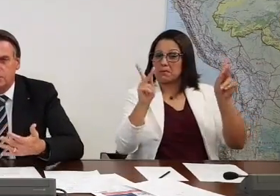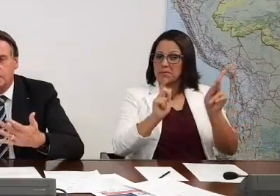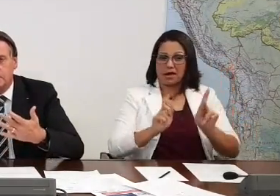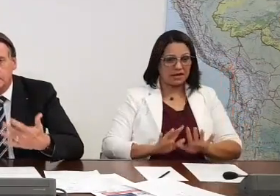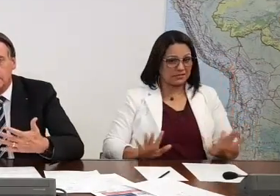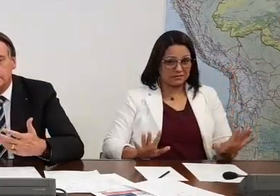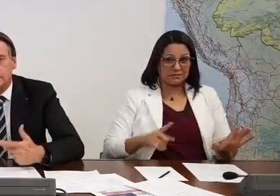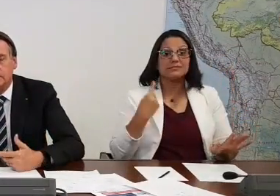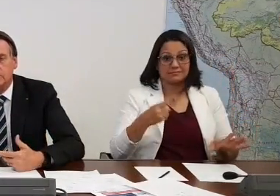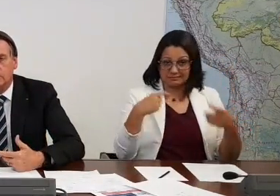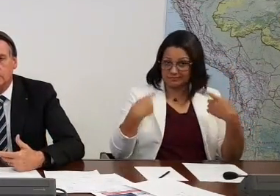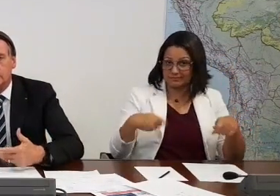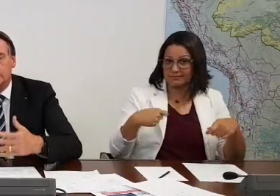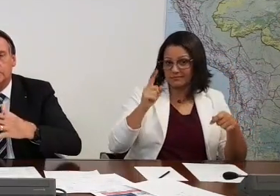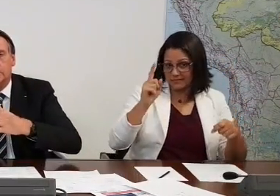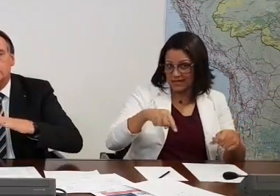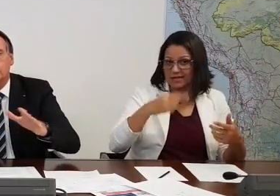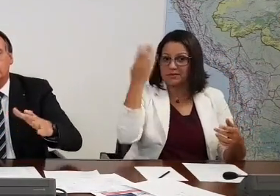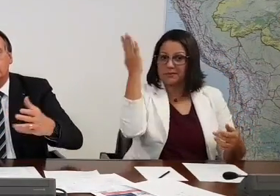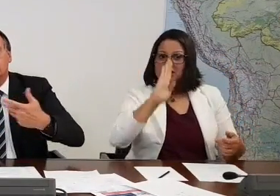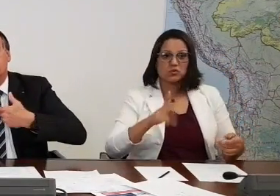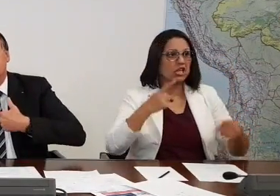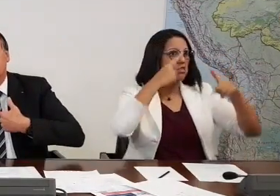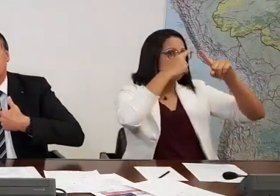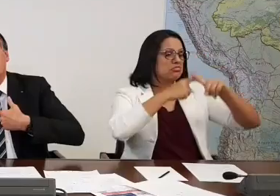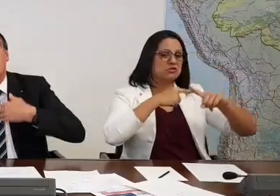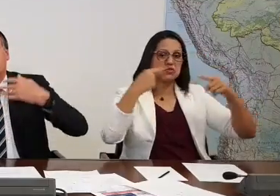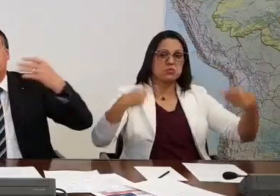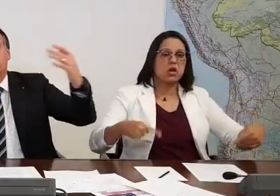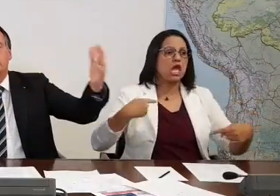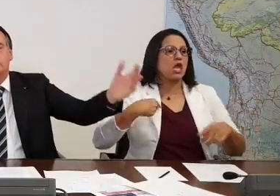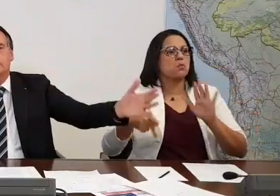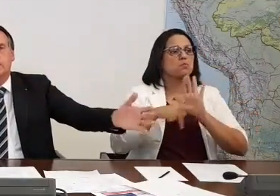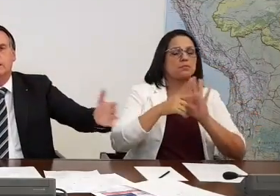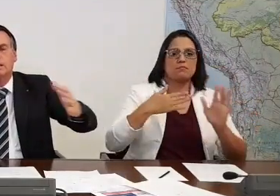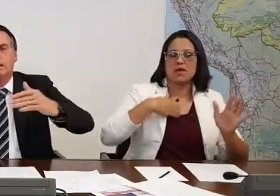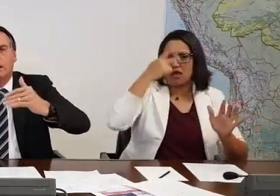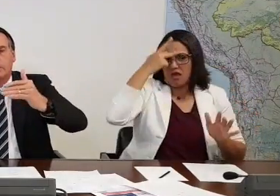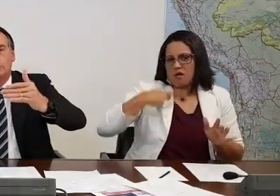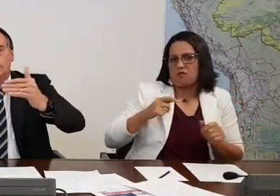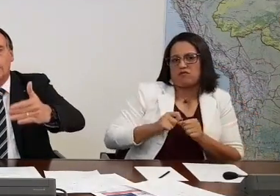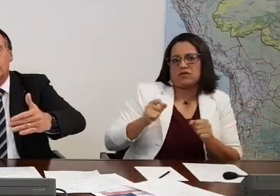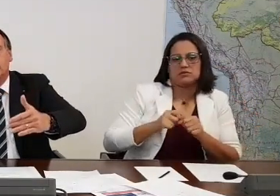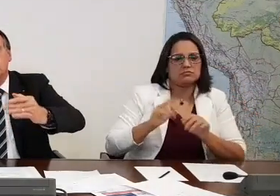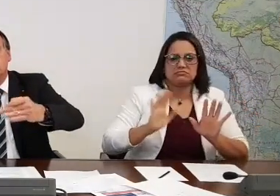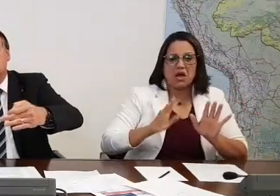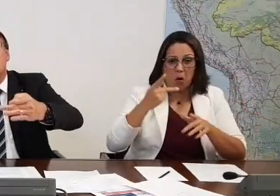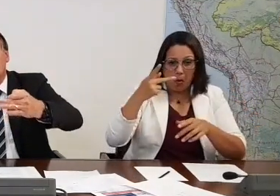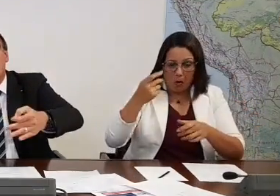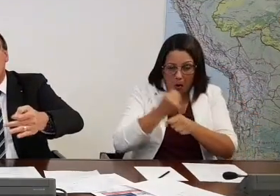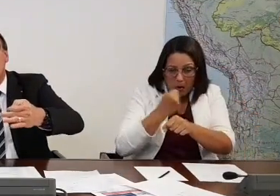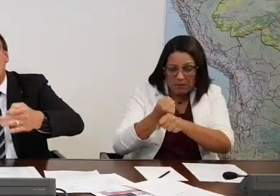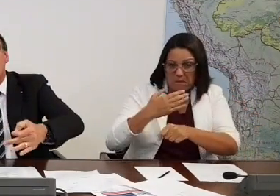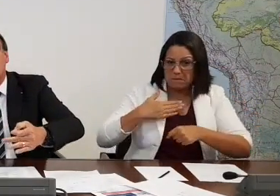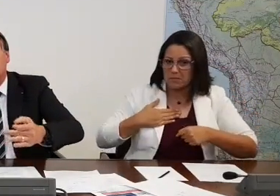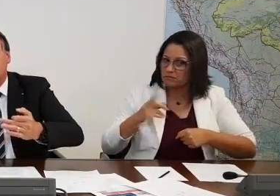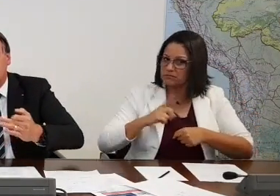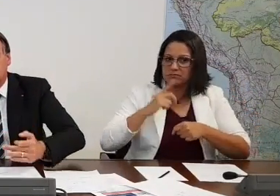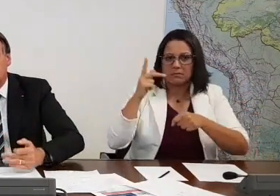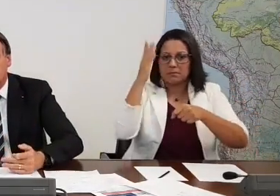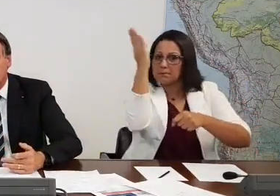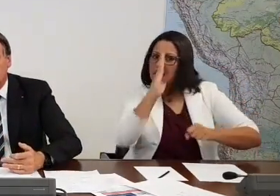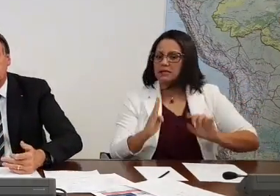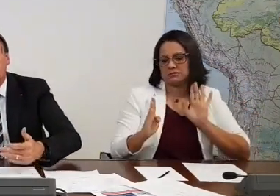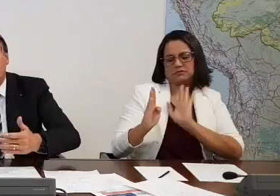É o que nós precisamos em nosso Brasil. Não tem disputa, eu sou dono da obra, é não sei quem. A obra é do Brasil, é o dinheiro do cidadão